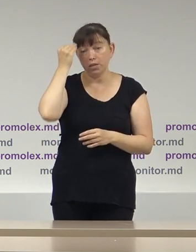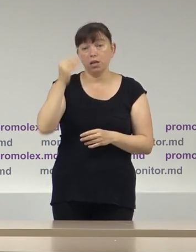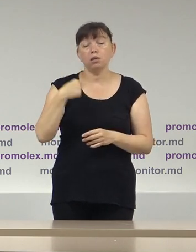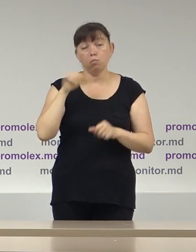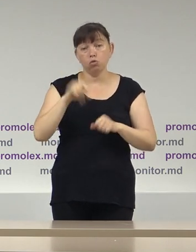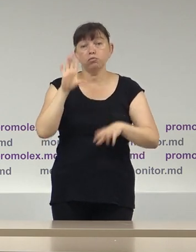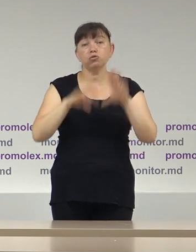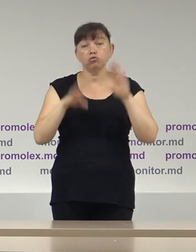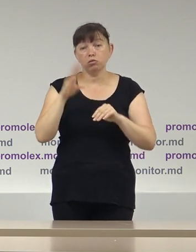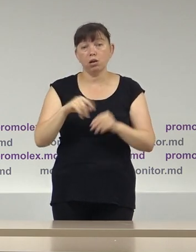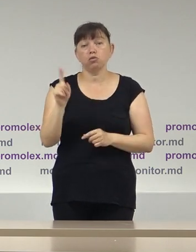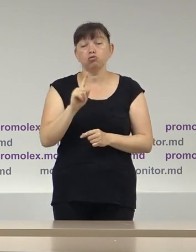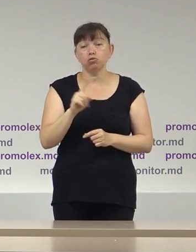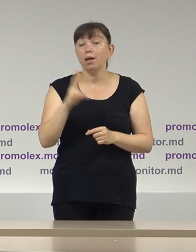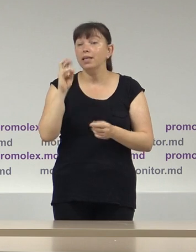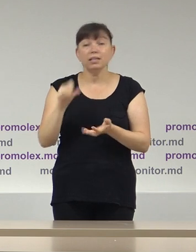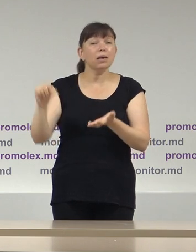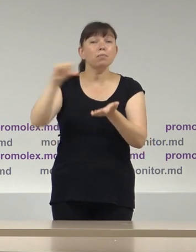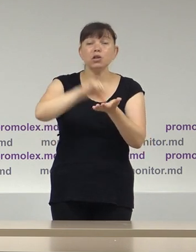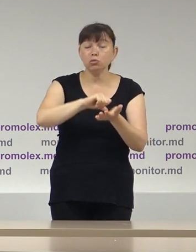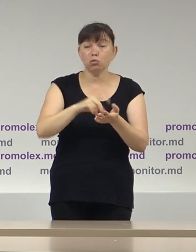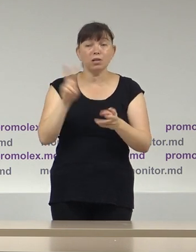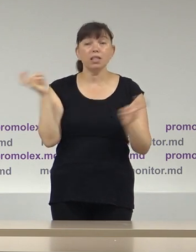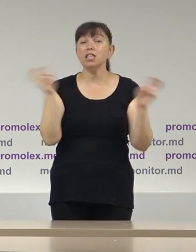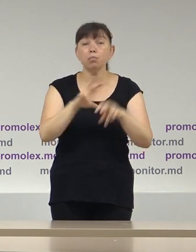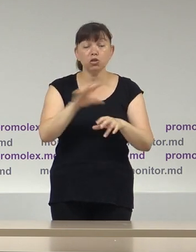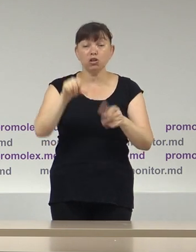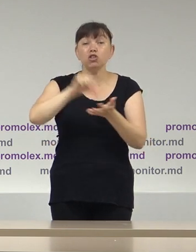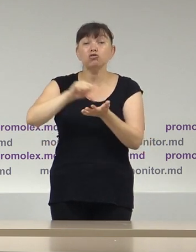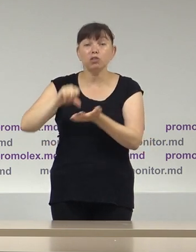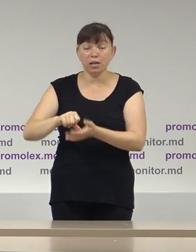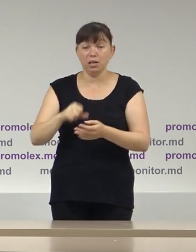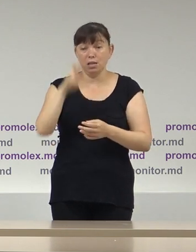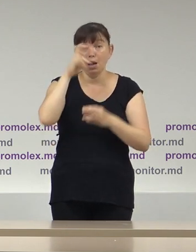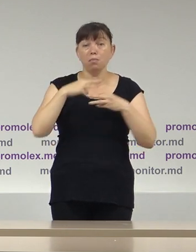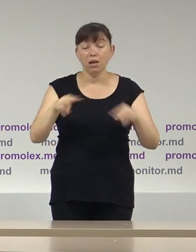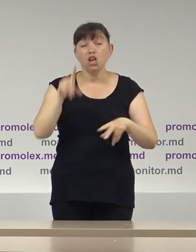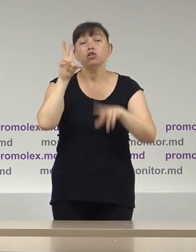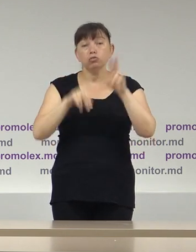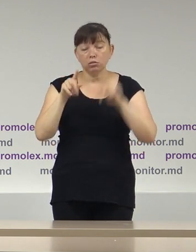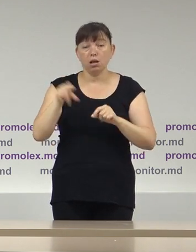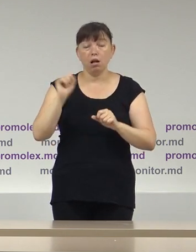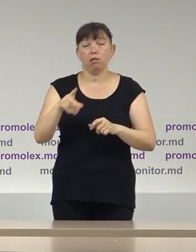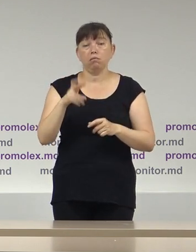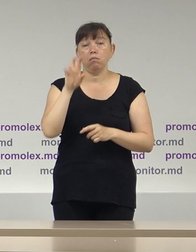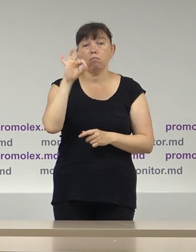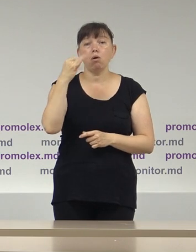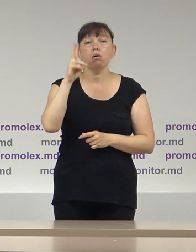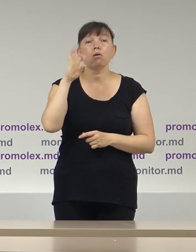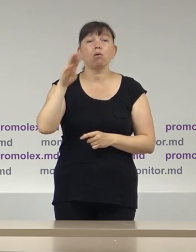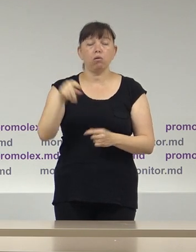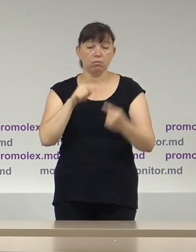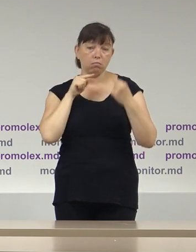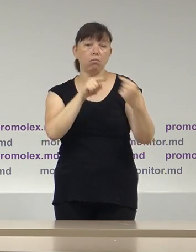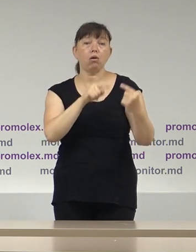considera că neprezentarea la ședința a membrilor de Guvern poate fi calificată ca o formă de boicot, mai ales în